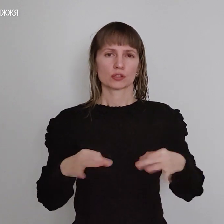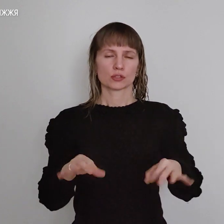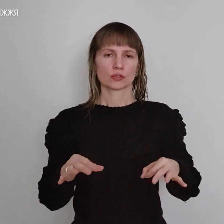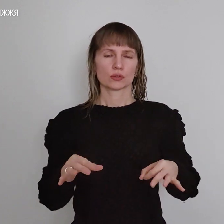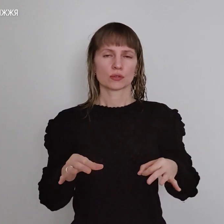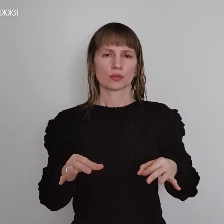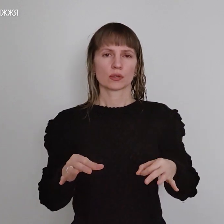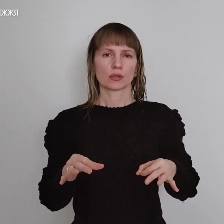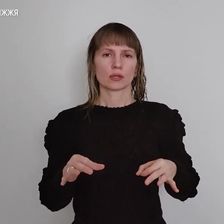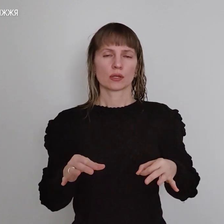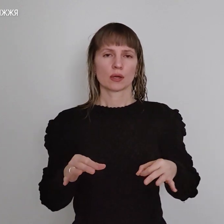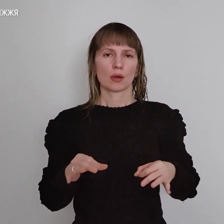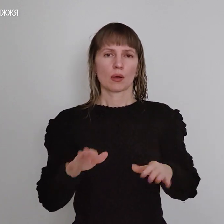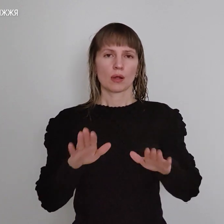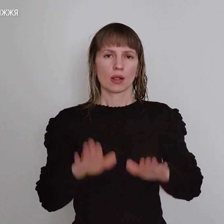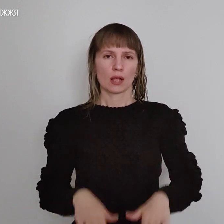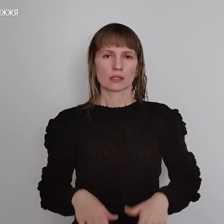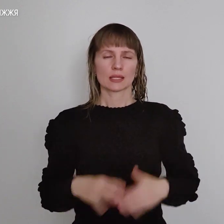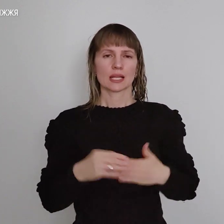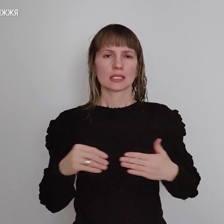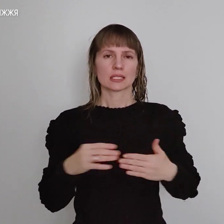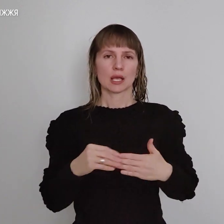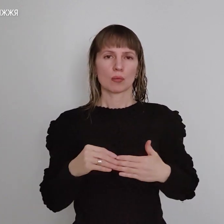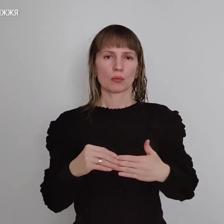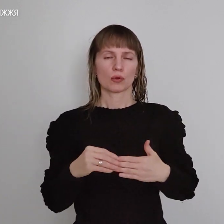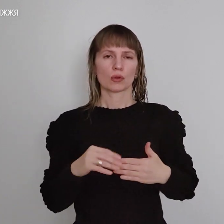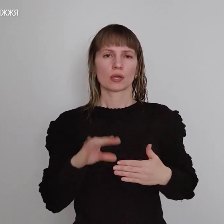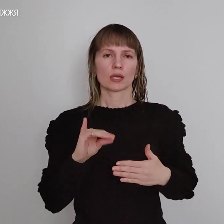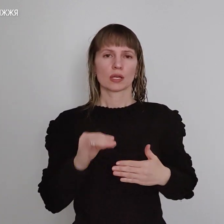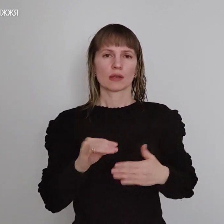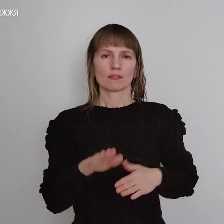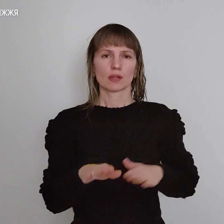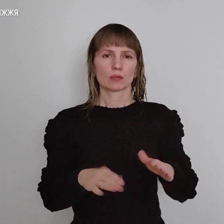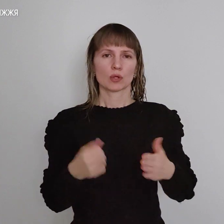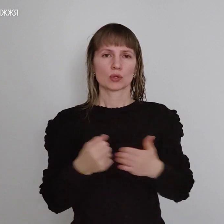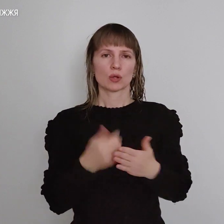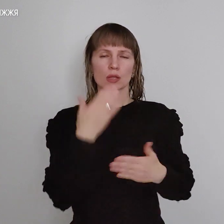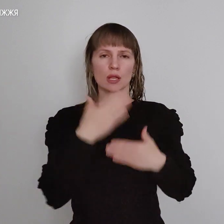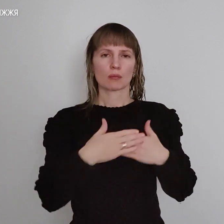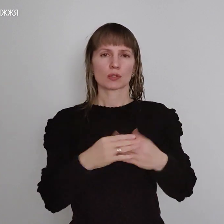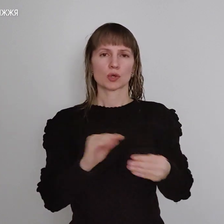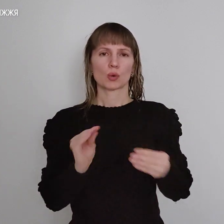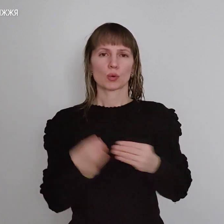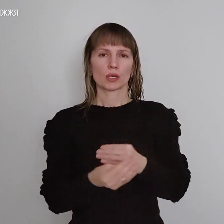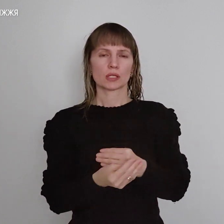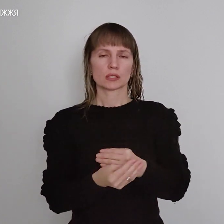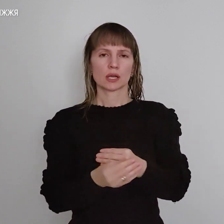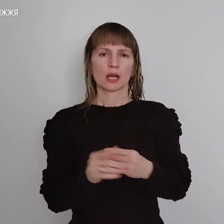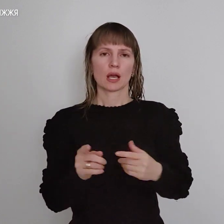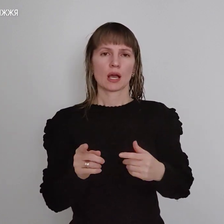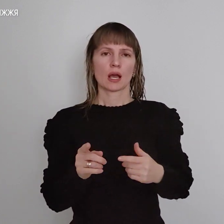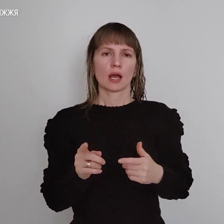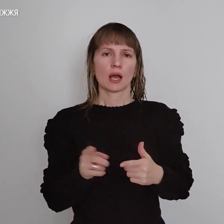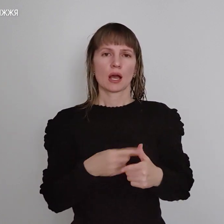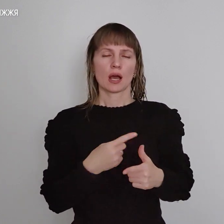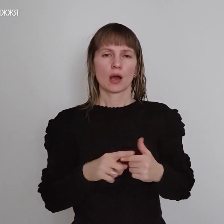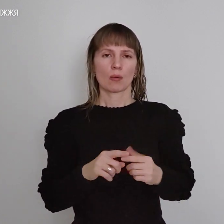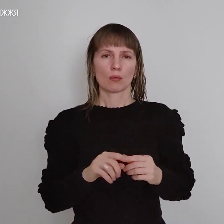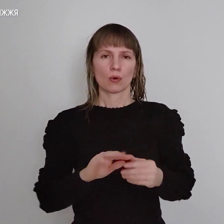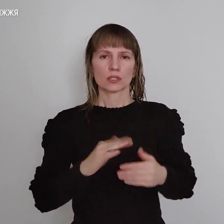падаємо на землю, і відповсаємо до найближчого покриття, або з парті рельєру, схожий на